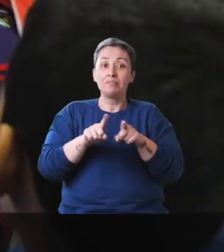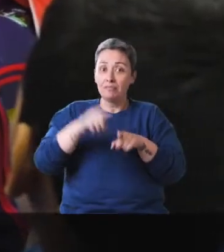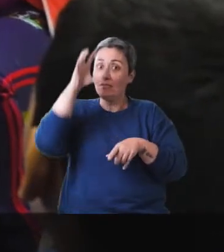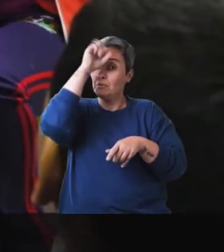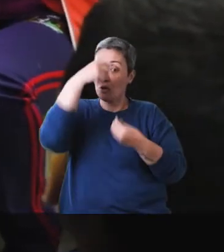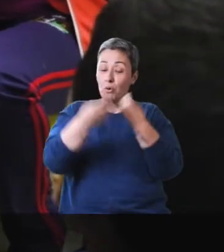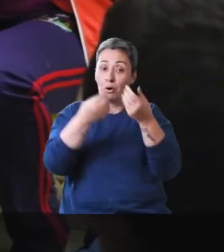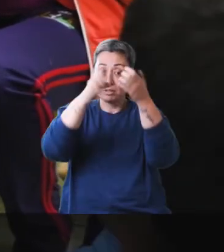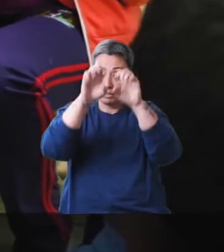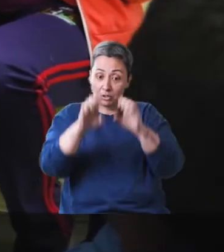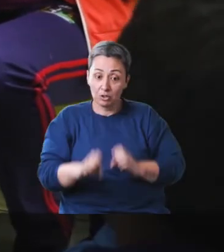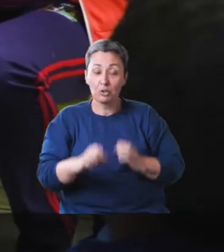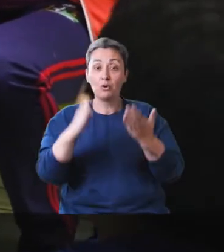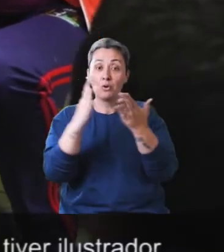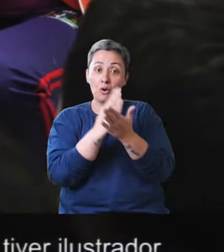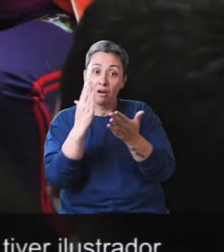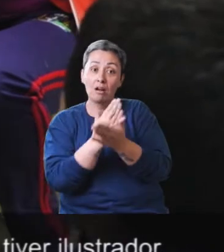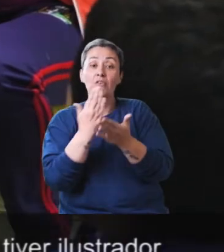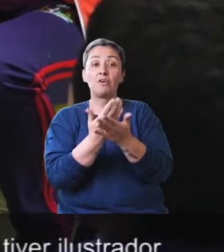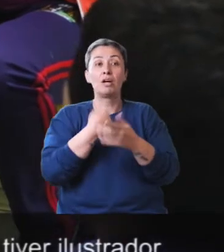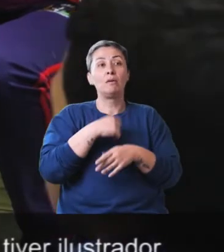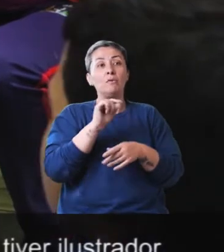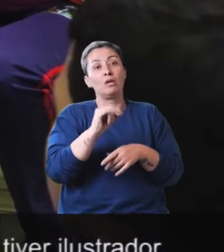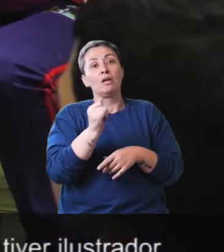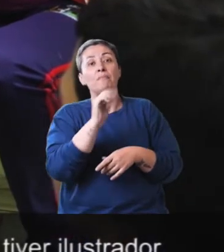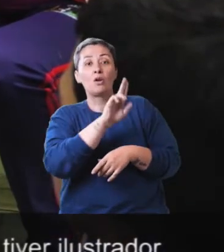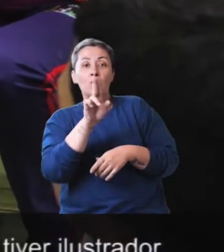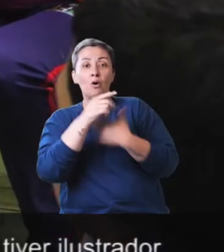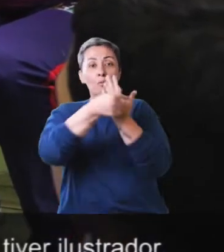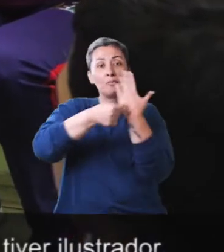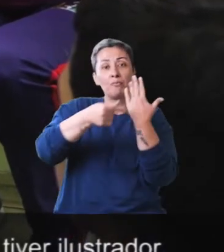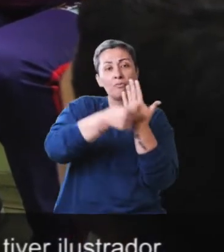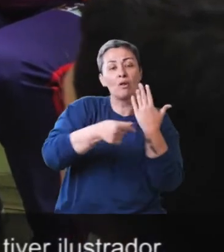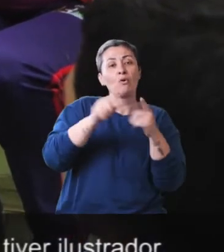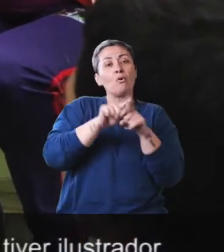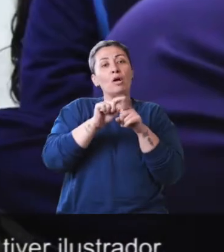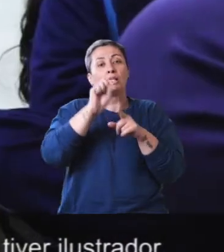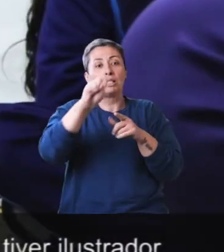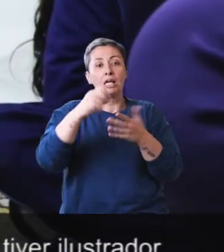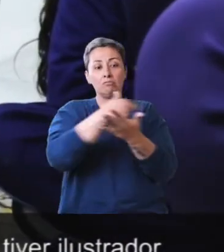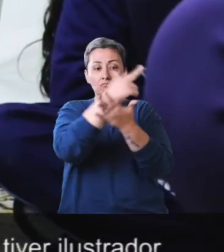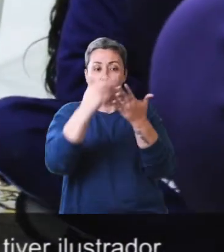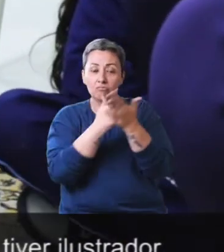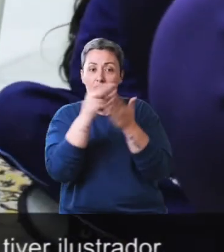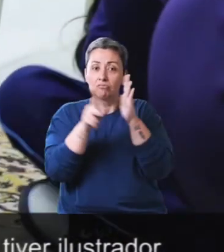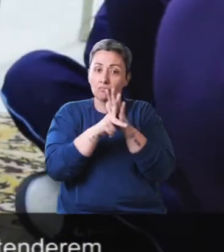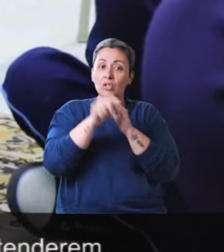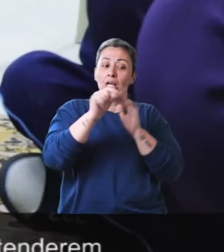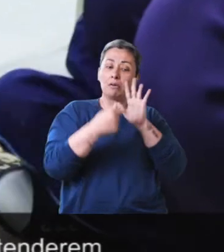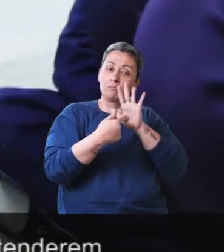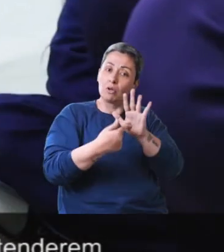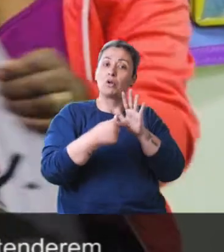Eles aprendem também sobre a estrutura do livro. Então a gente sempre está falando o nome do autor que escreveu o livro. Se tiver ilustrador,